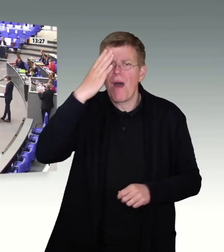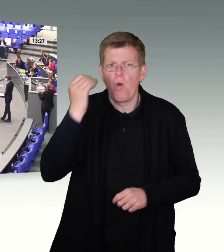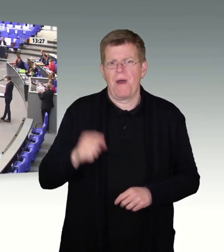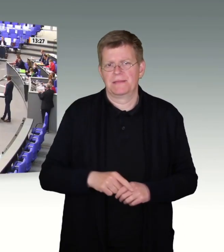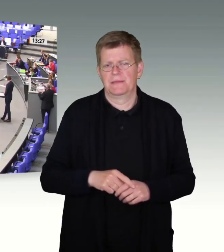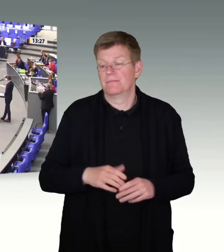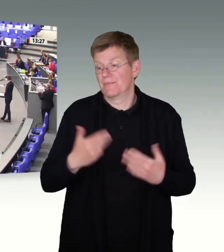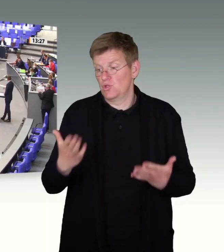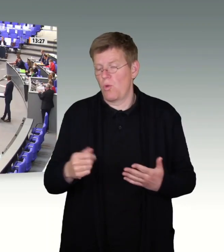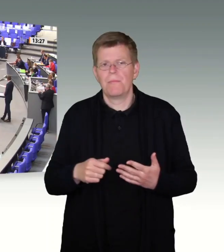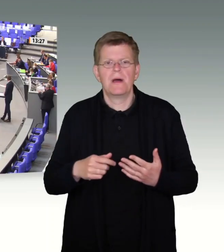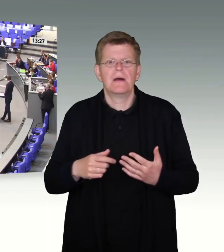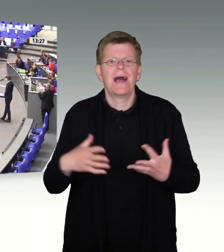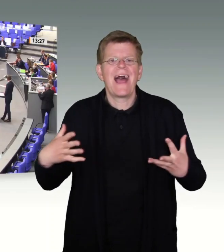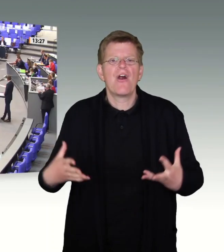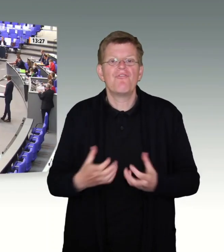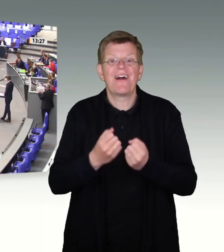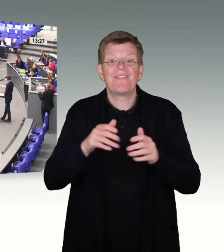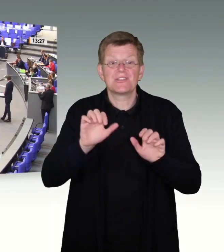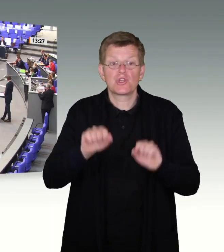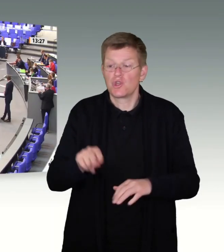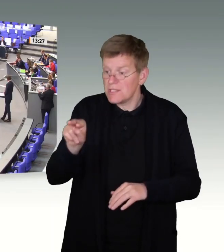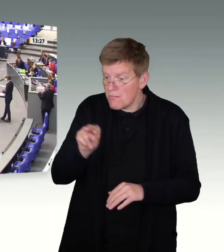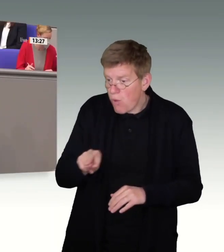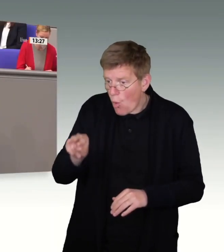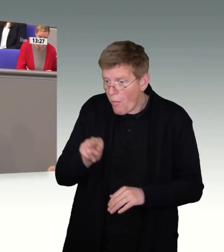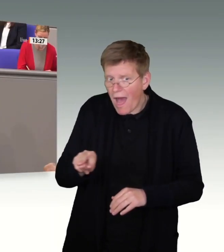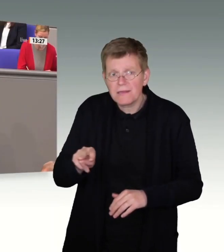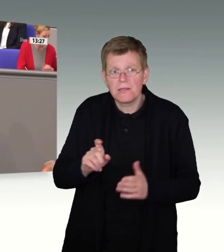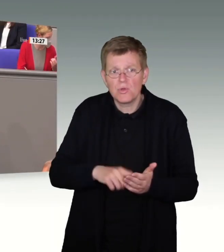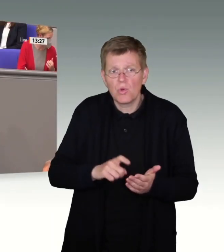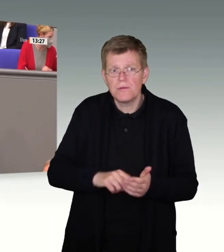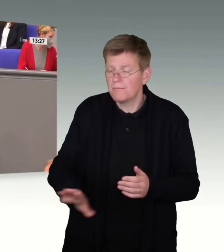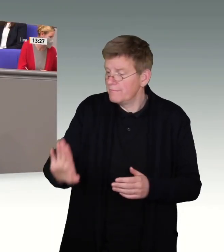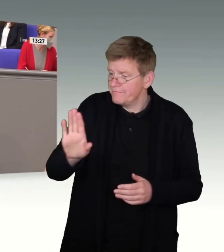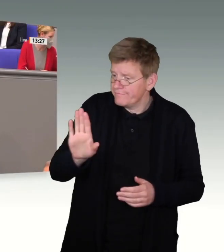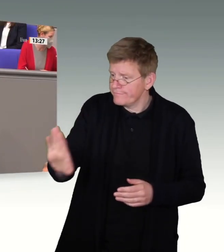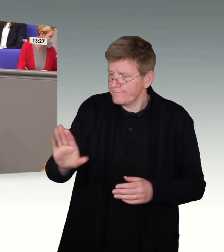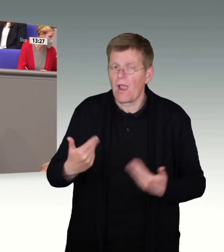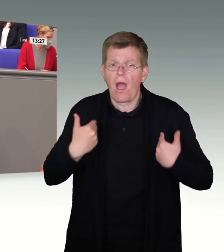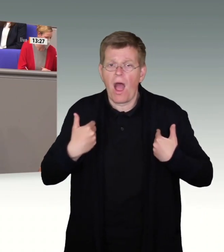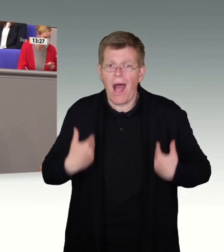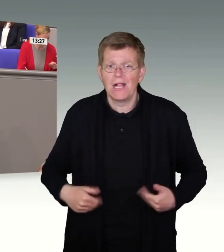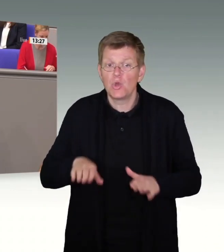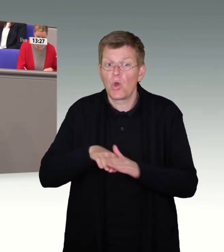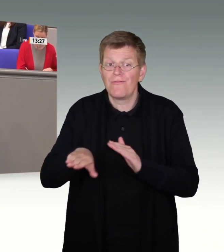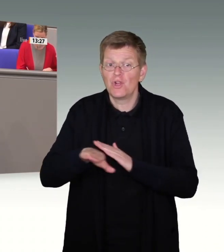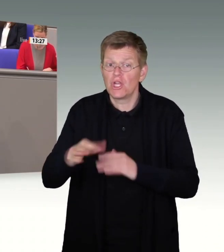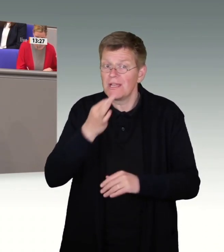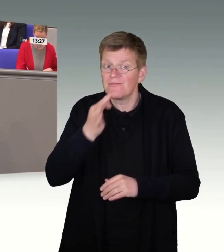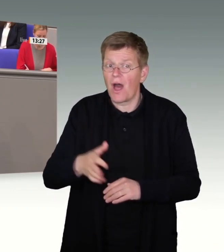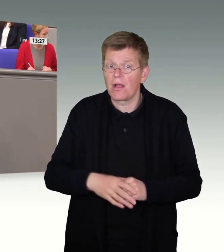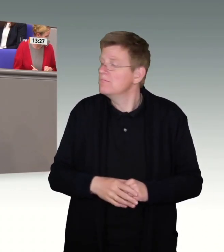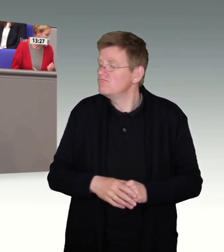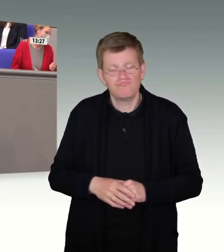Verfassungsschutz Sie wegen Ihrer Haltung in der Flüchtlingsfrage beobachtet. Man darf politisch Haltungen